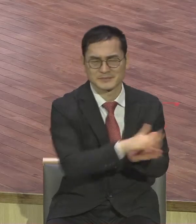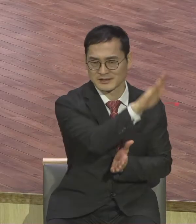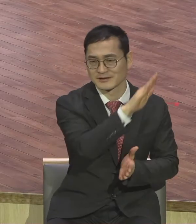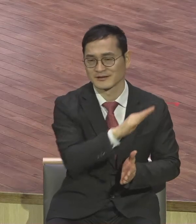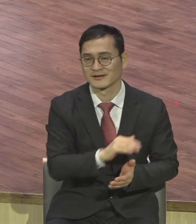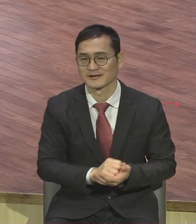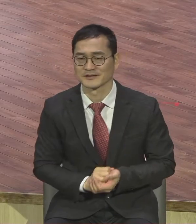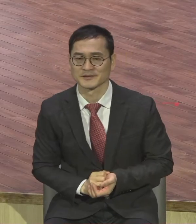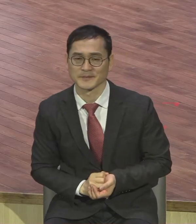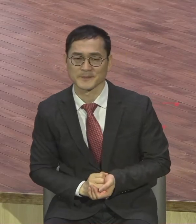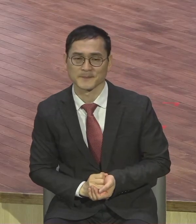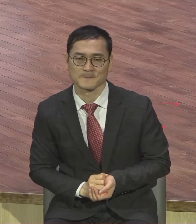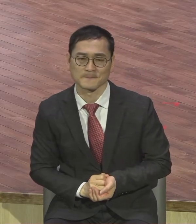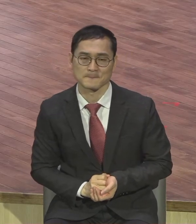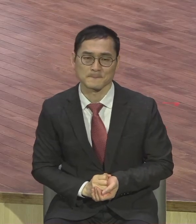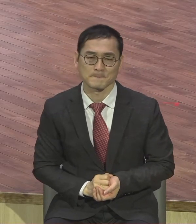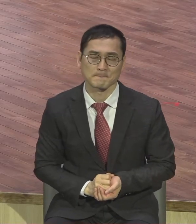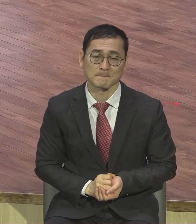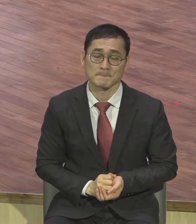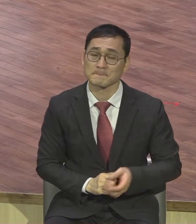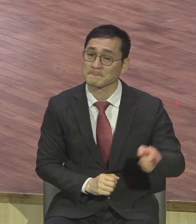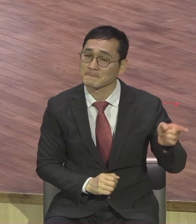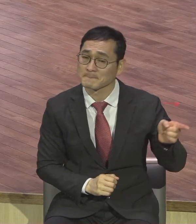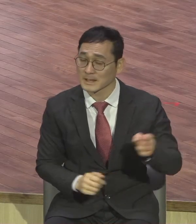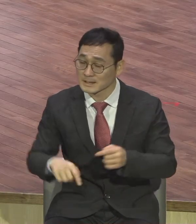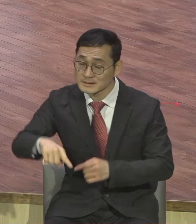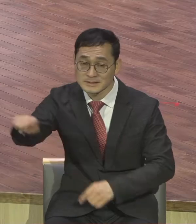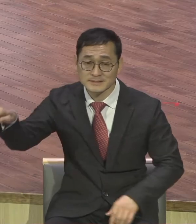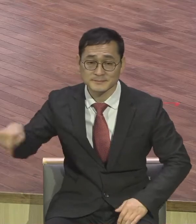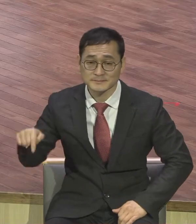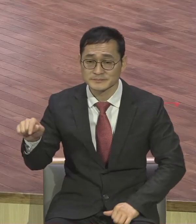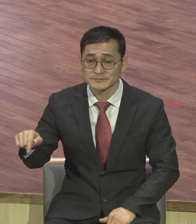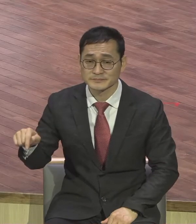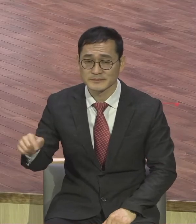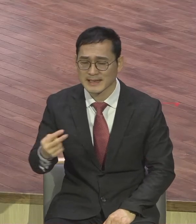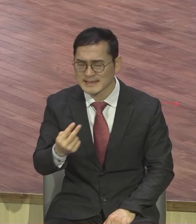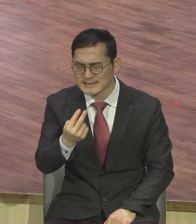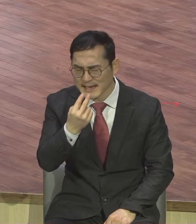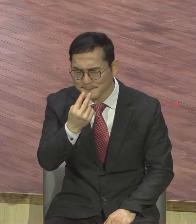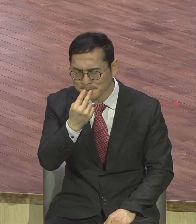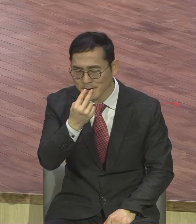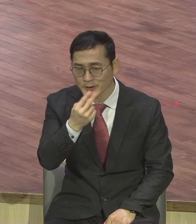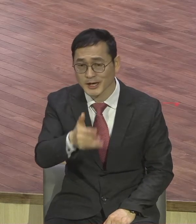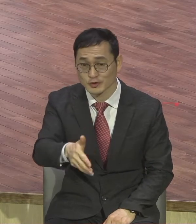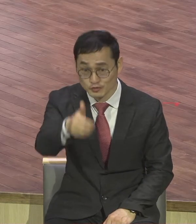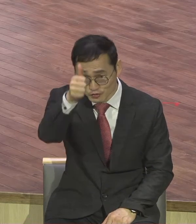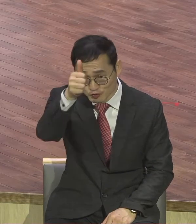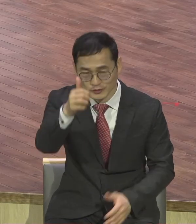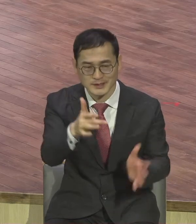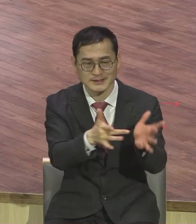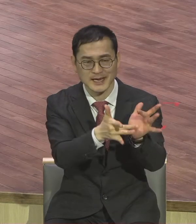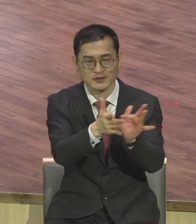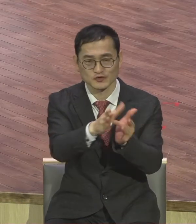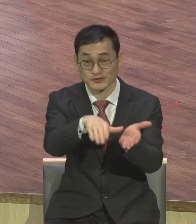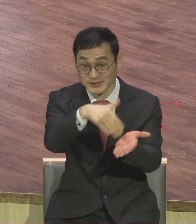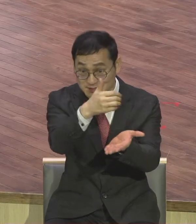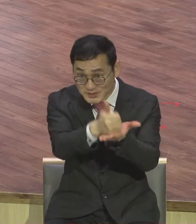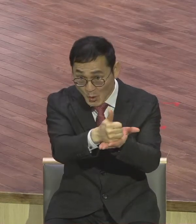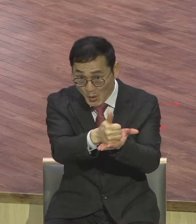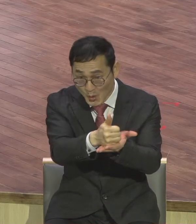결과적으로 이들은 뭐요 생명의 근원이신 예수 거리도를 놓치고